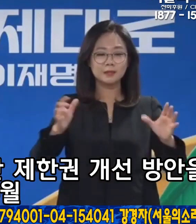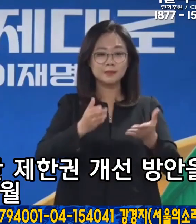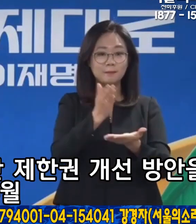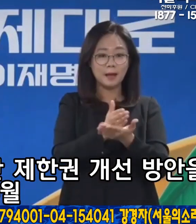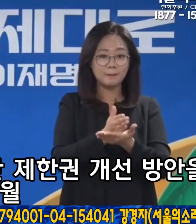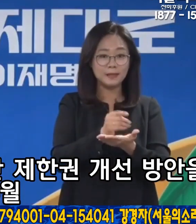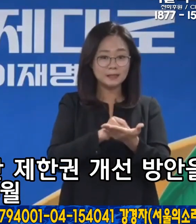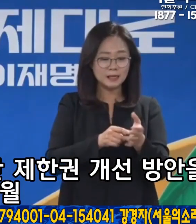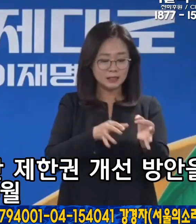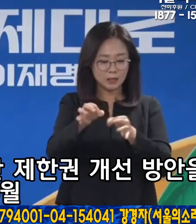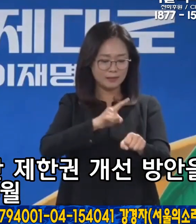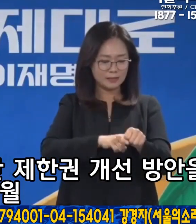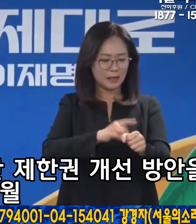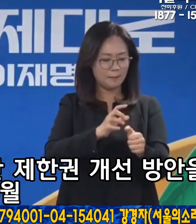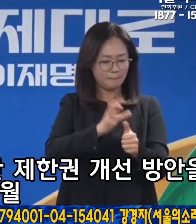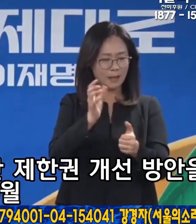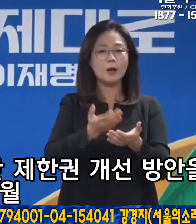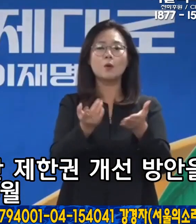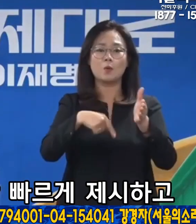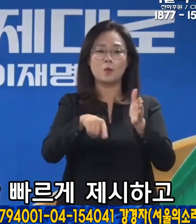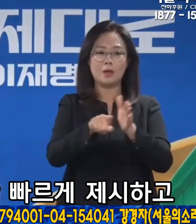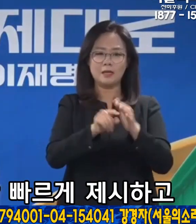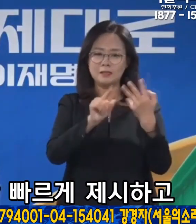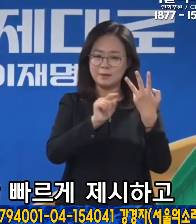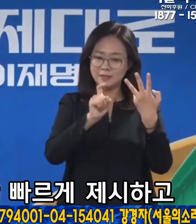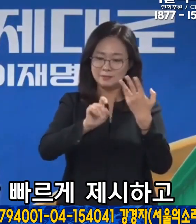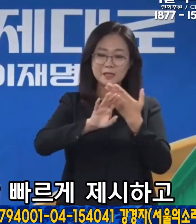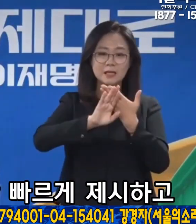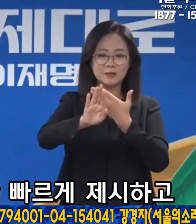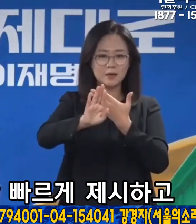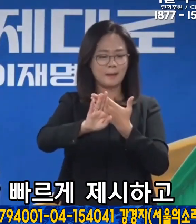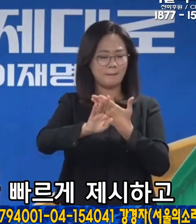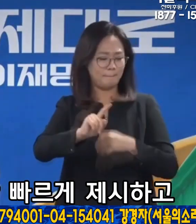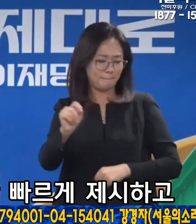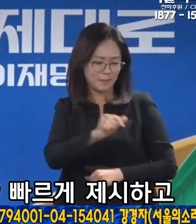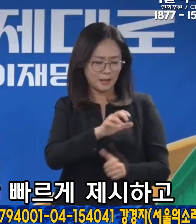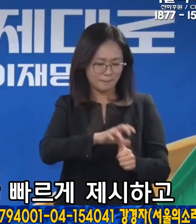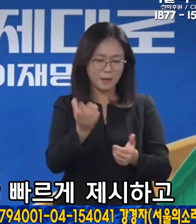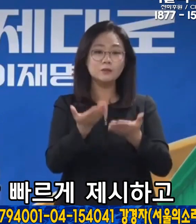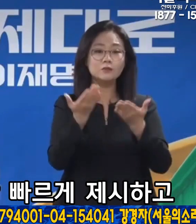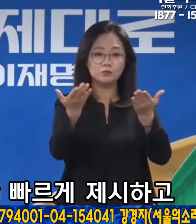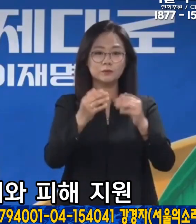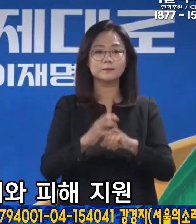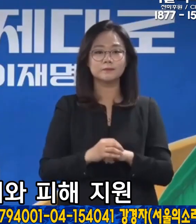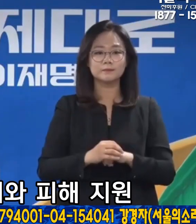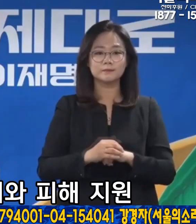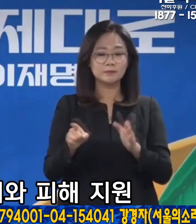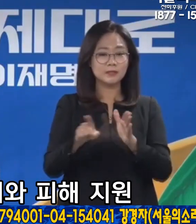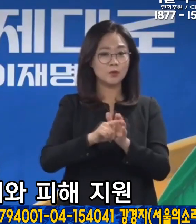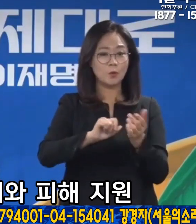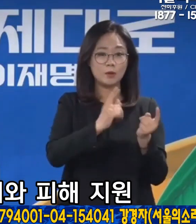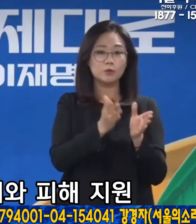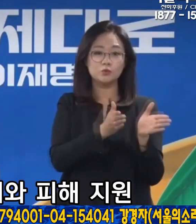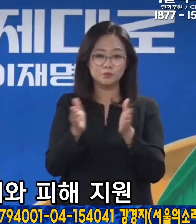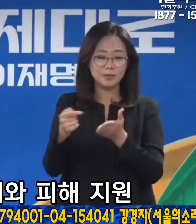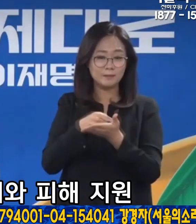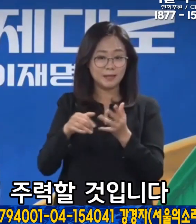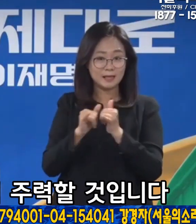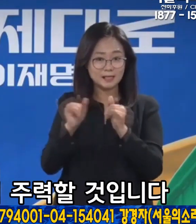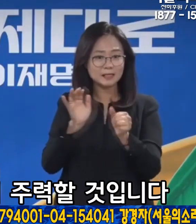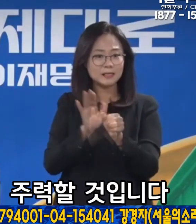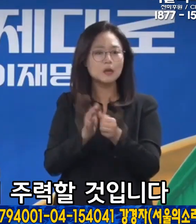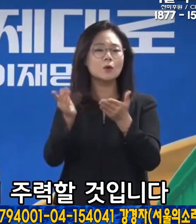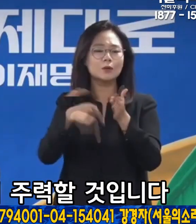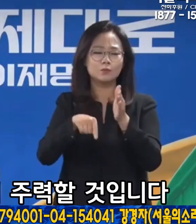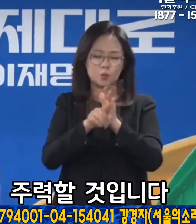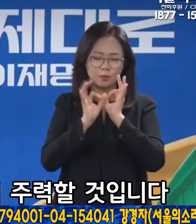집합금지와 영업시간 제한 개선 방안을 3월 10일 이후 최대한 빠르게 제시하고 신용회복준비와 피해지원